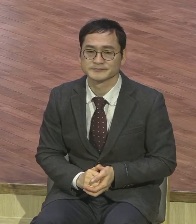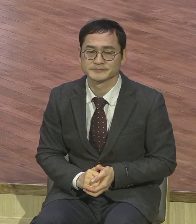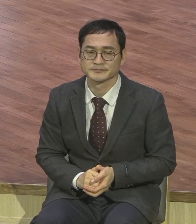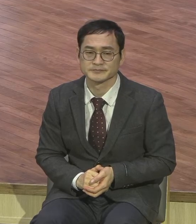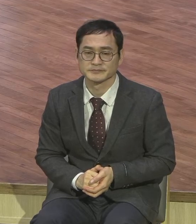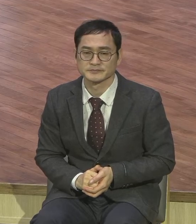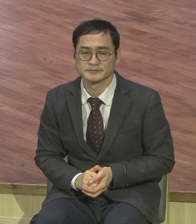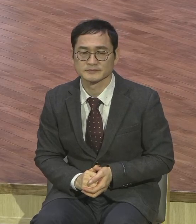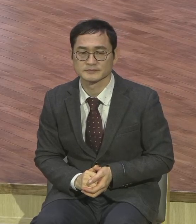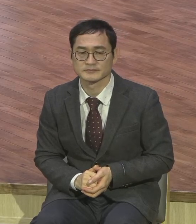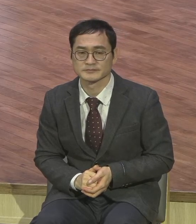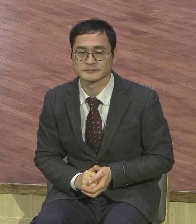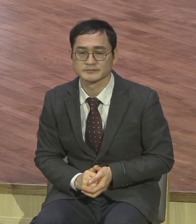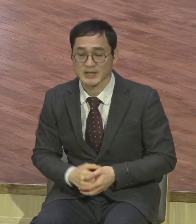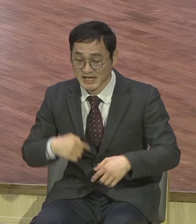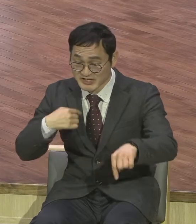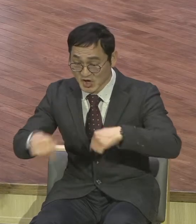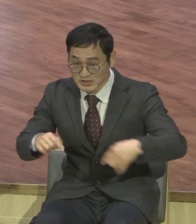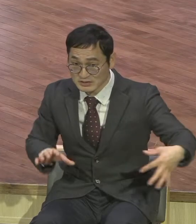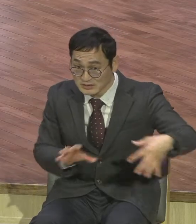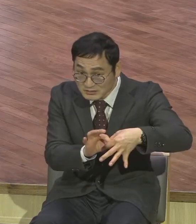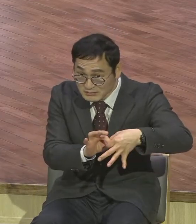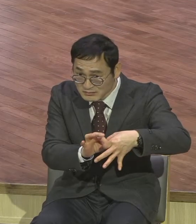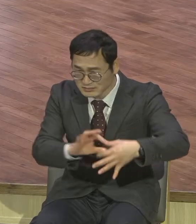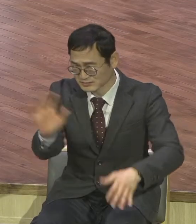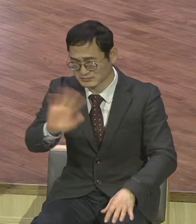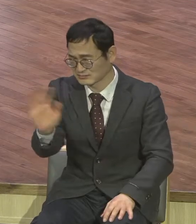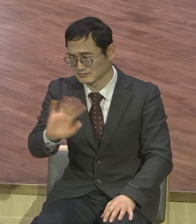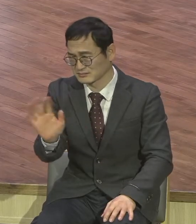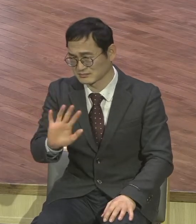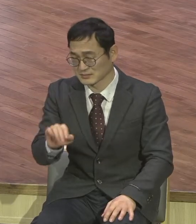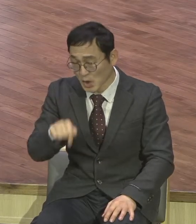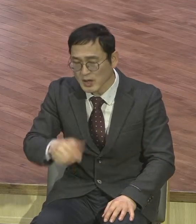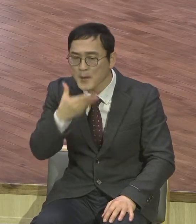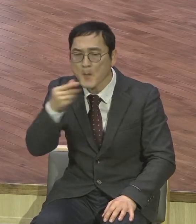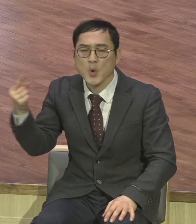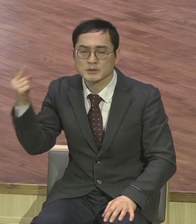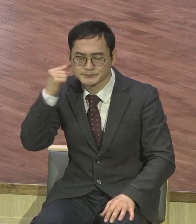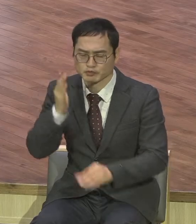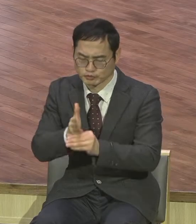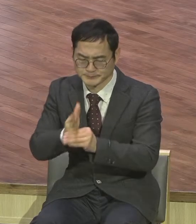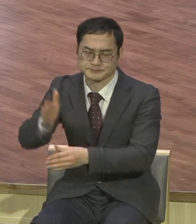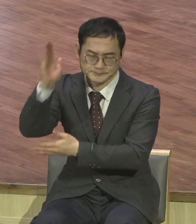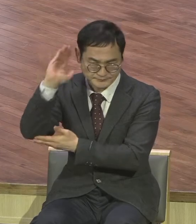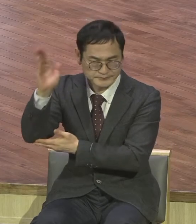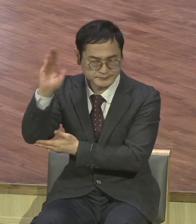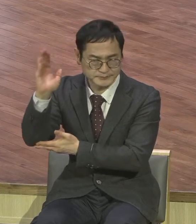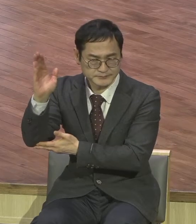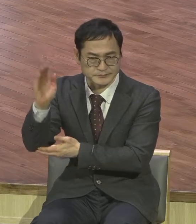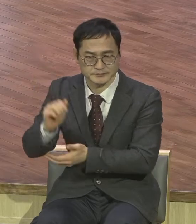정치하는 곳이 아니라고요. 여기는 복음전하는 곳이에요. 그걸 모르니까